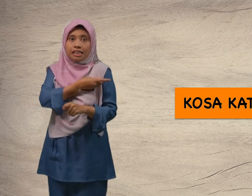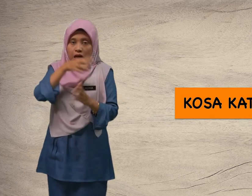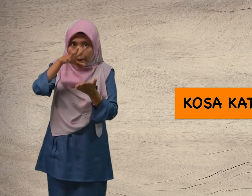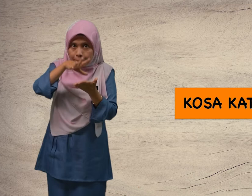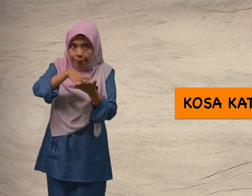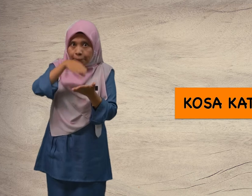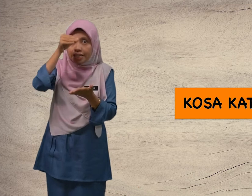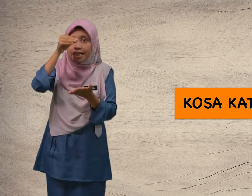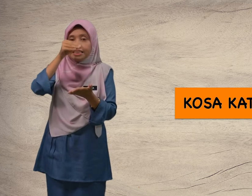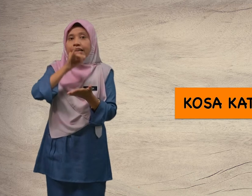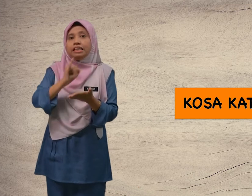pelajari.